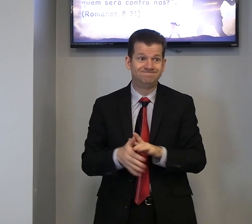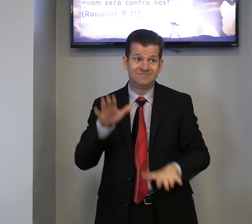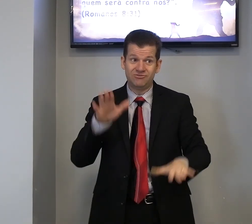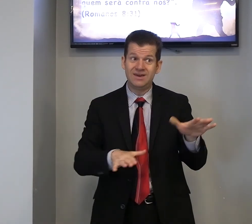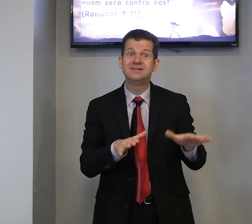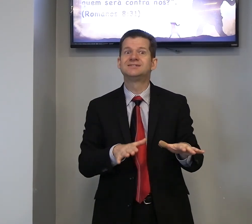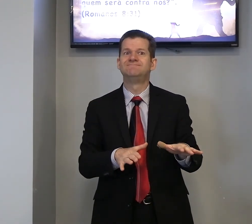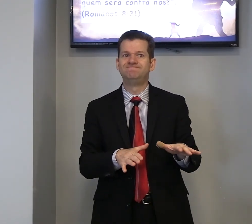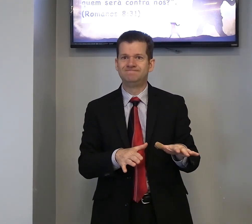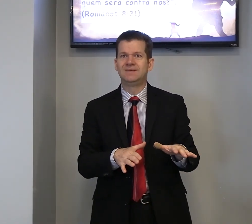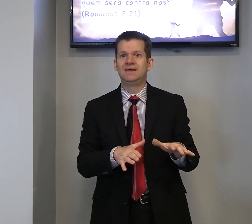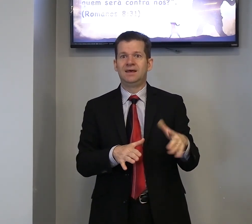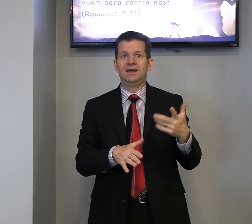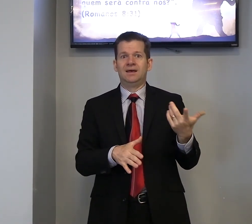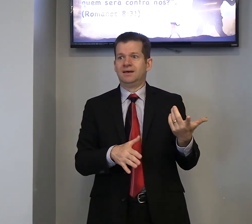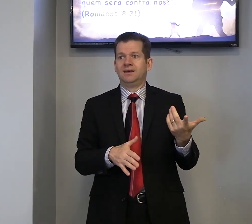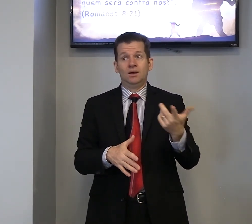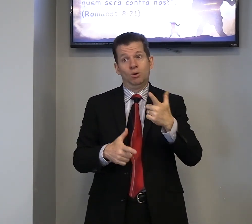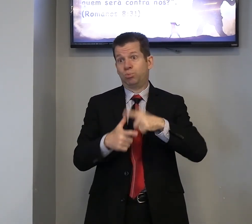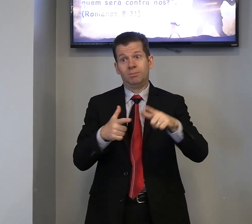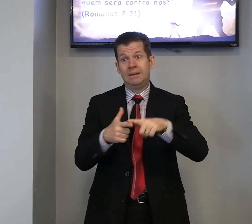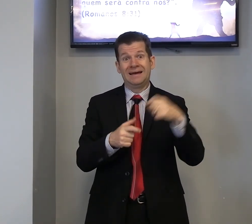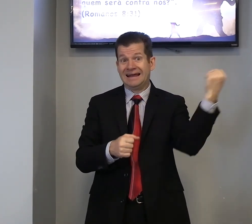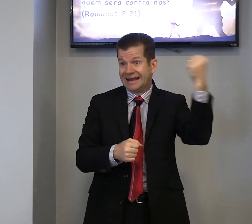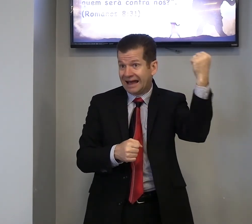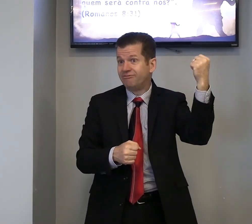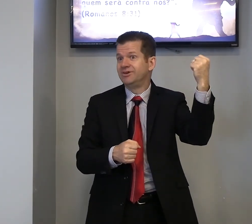Talvez, um problema grave,